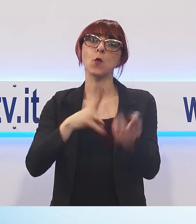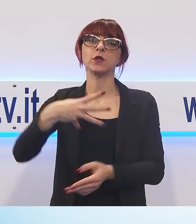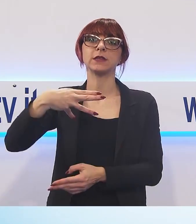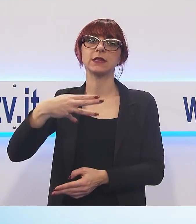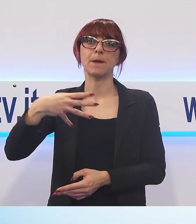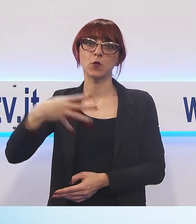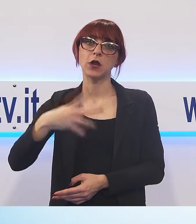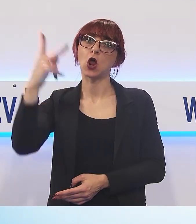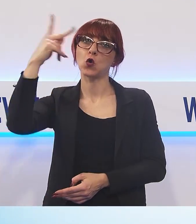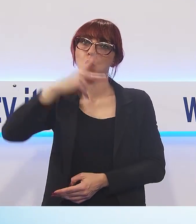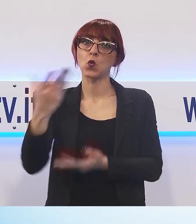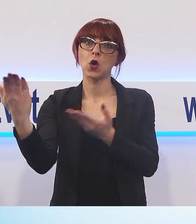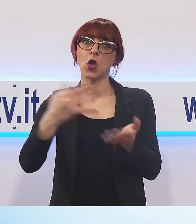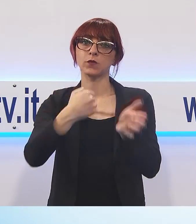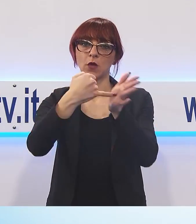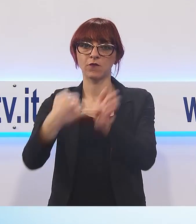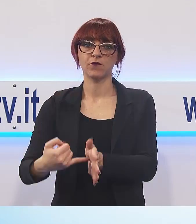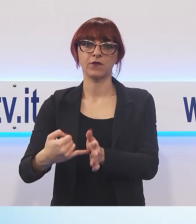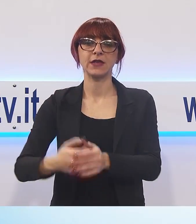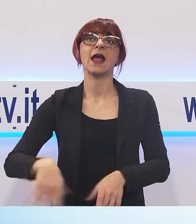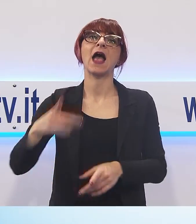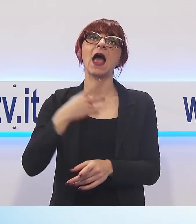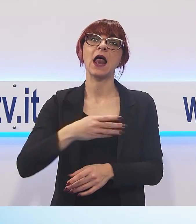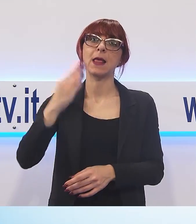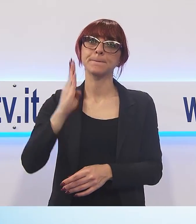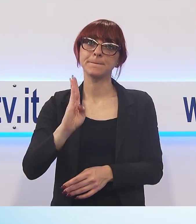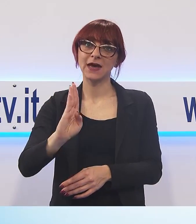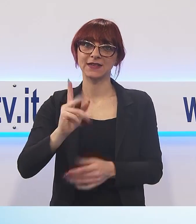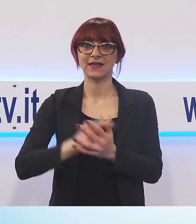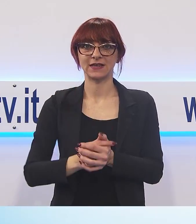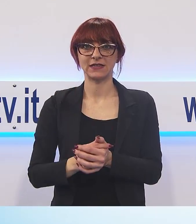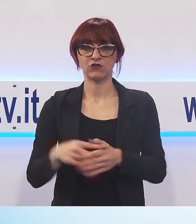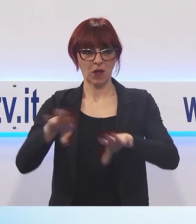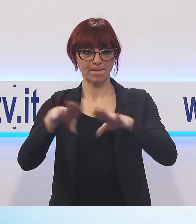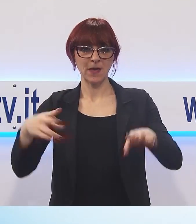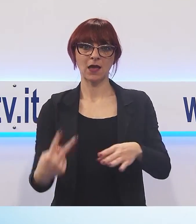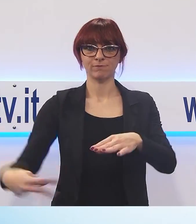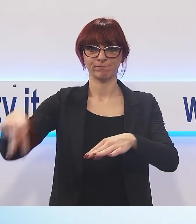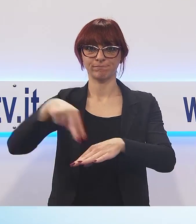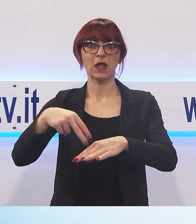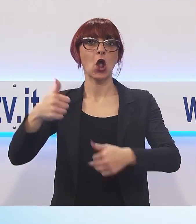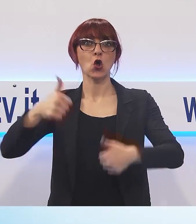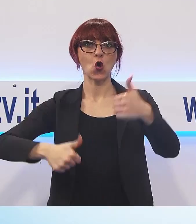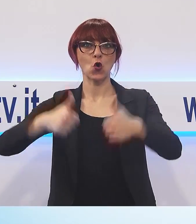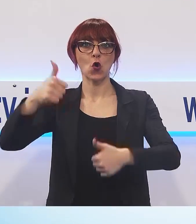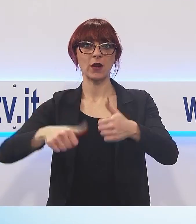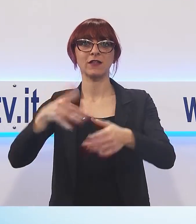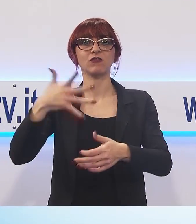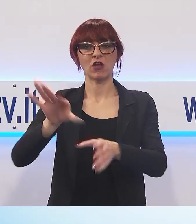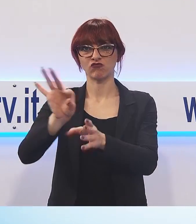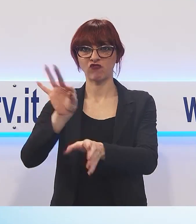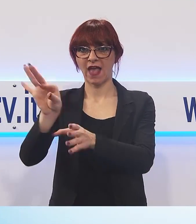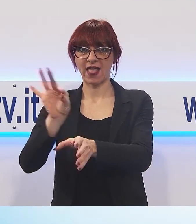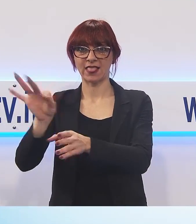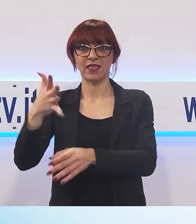Barzellettiere organizzato da Anfas e Noi TV che vedrà salire sul palco i concorrenti selezionati nelle semifinali di questa